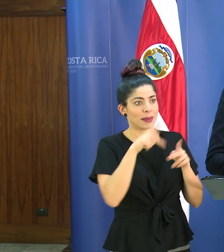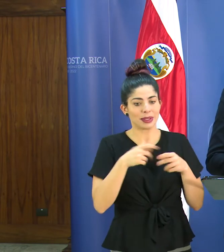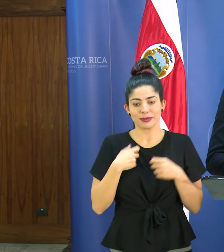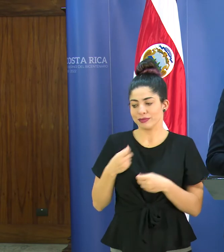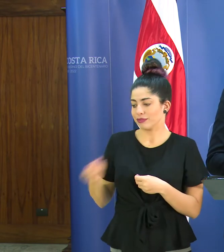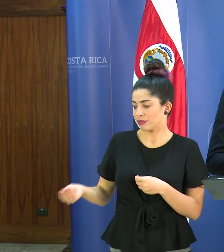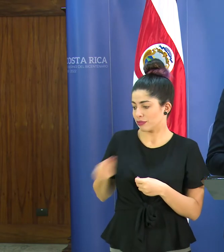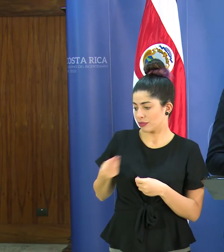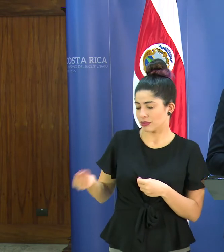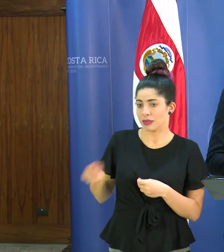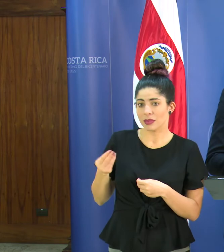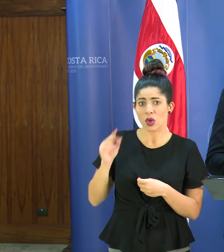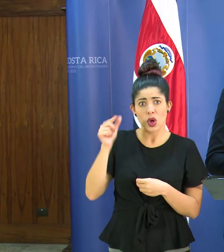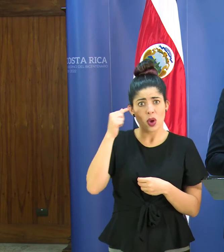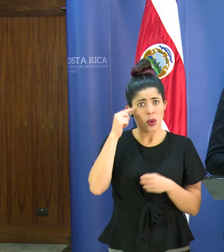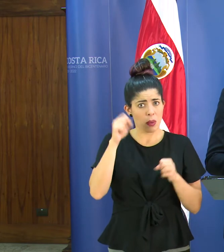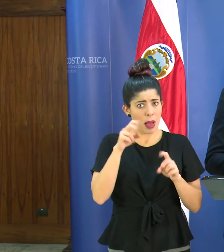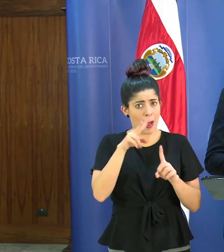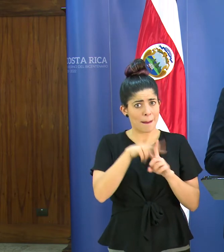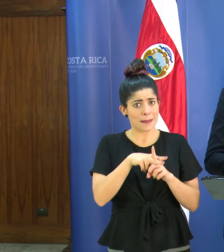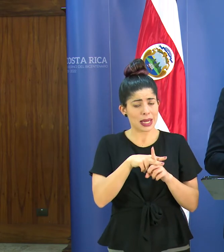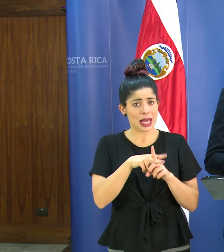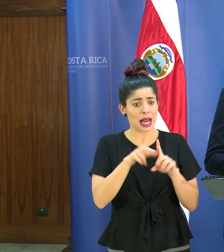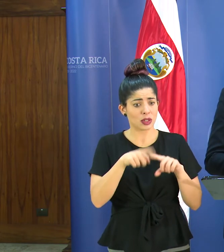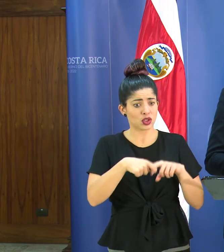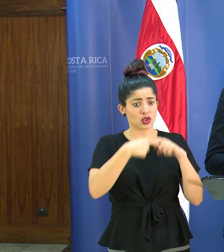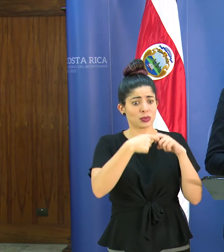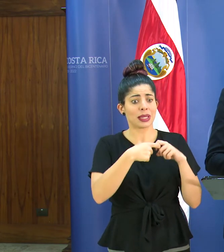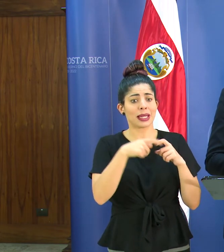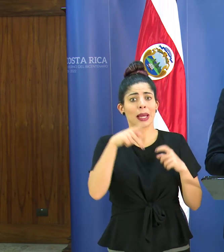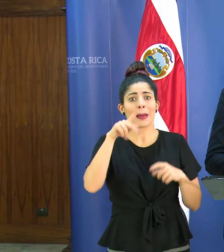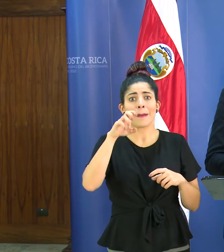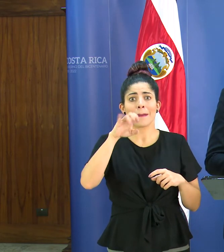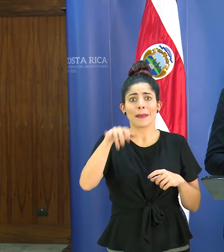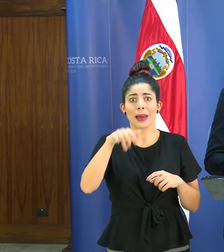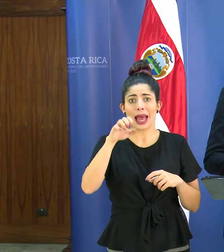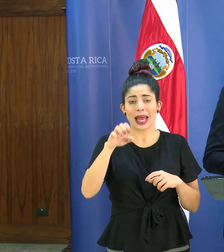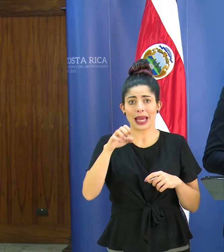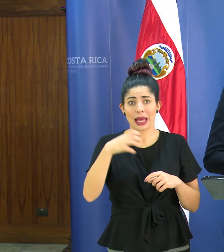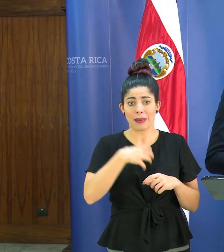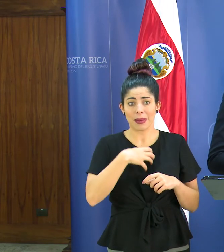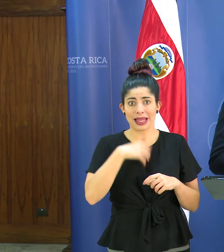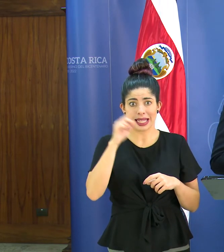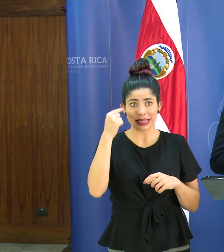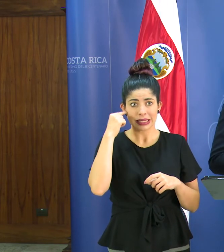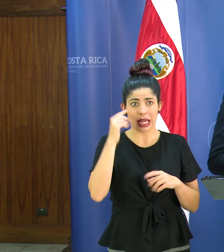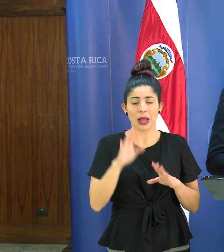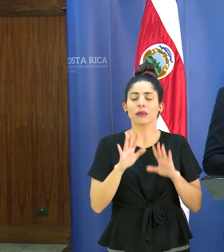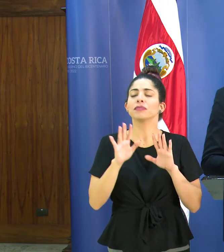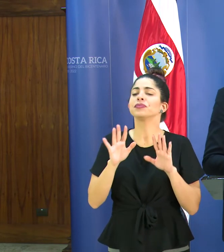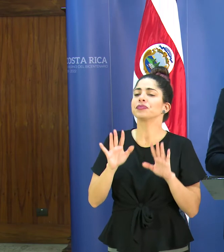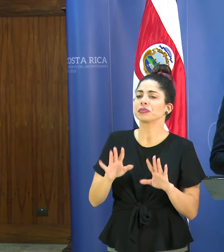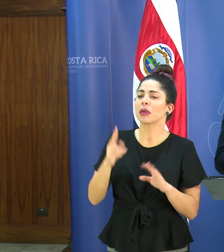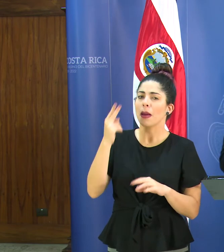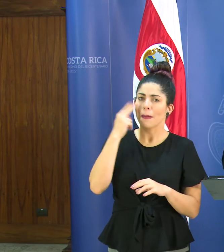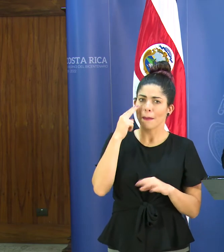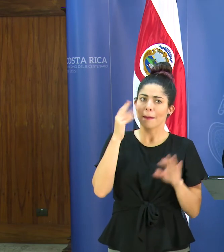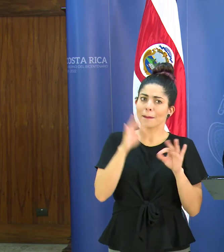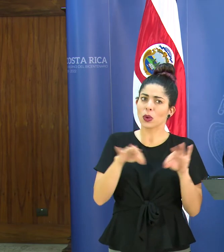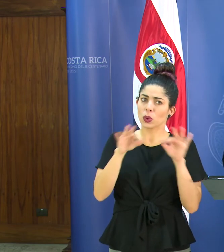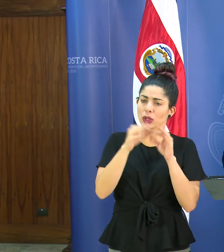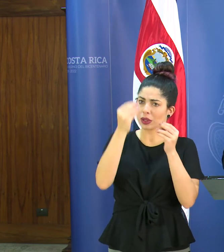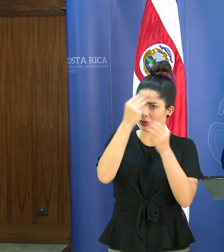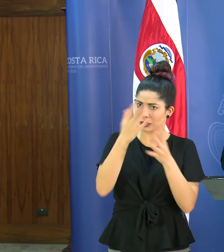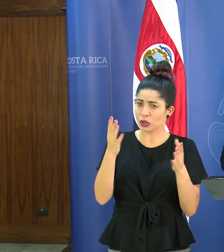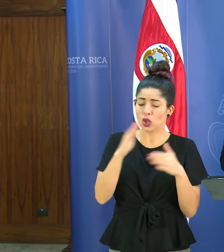los conductores el gobierno podría tomar alguna decisión en el sentido de suspender por lo menos los que les corresponden al estado vamos a ver o sea aquí es importante indicar vamos